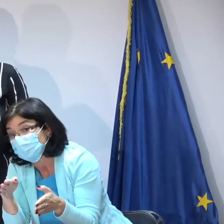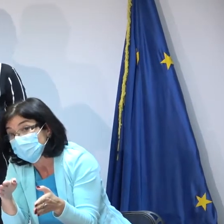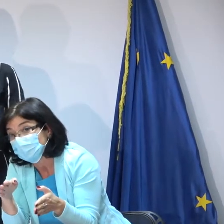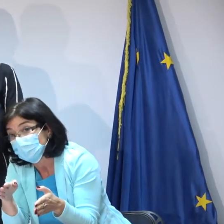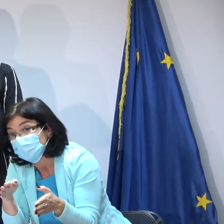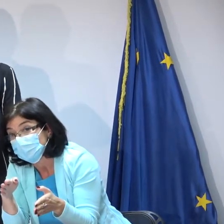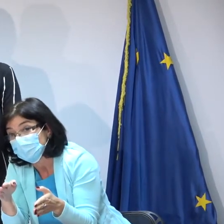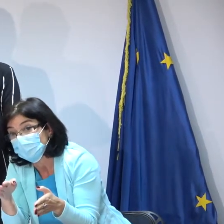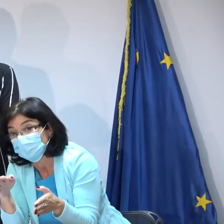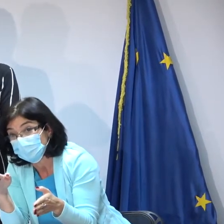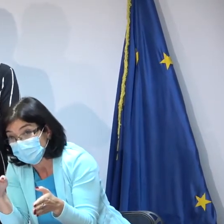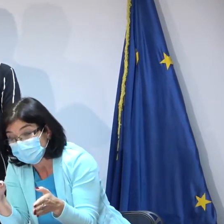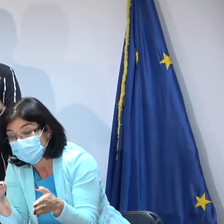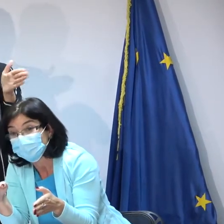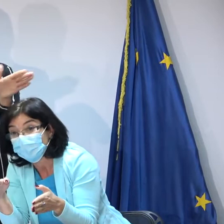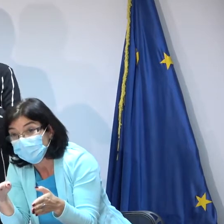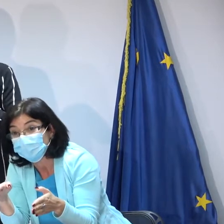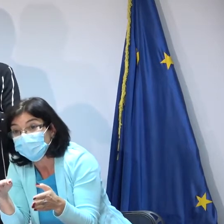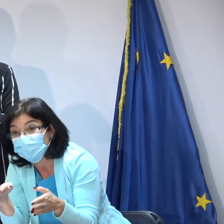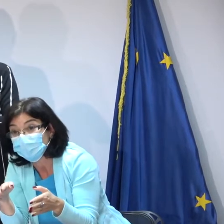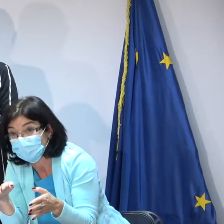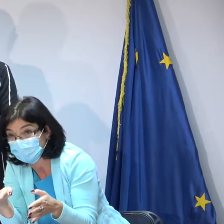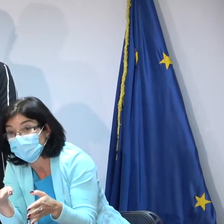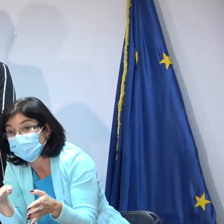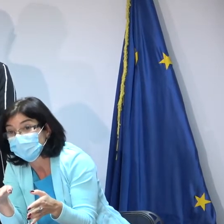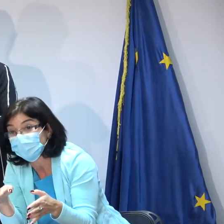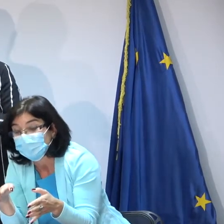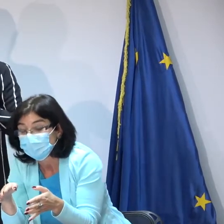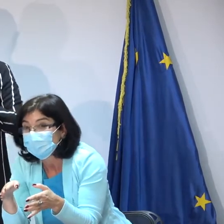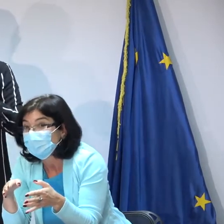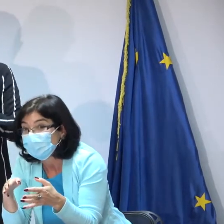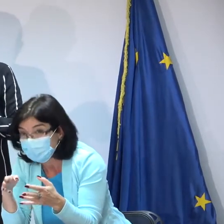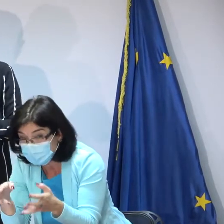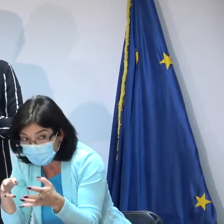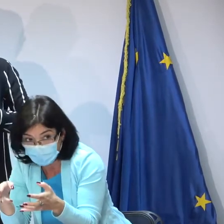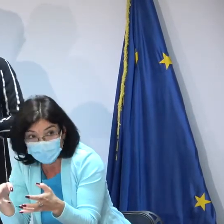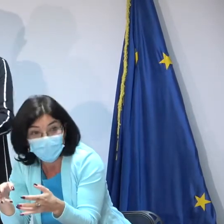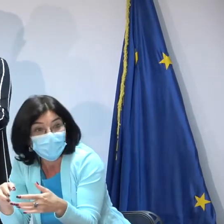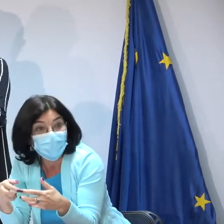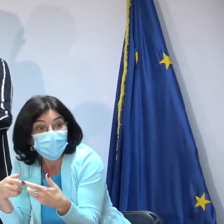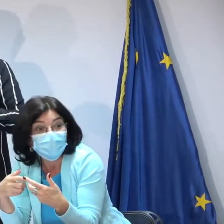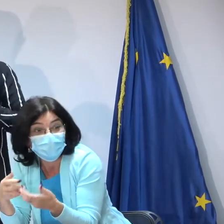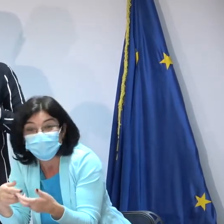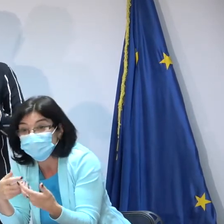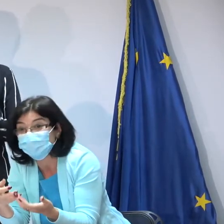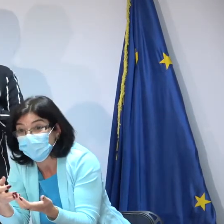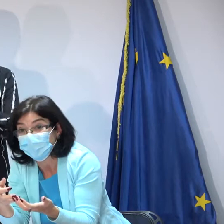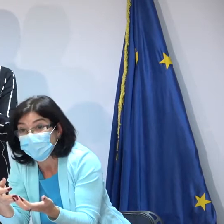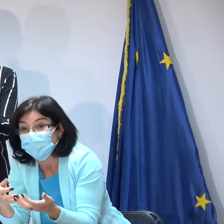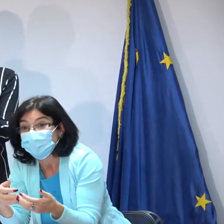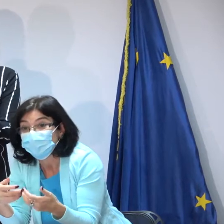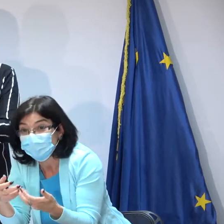demarată procedura de deschidere adoptabilității dacă familia naturală nu dovedește că a făcut